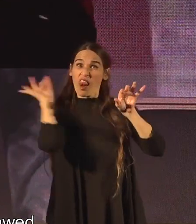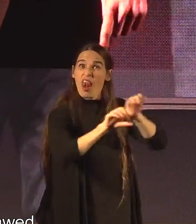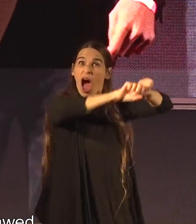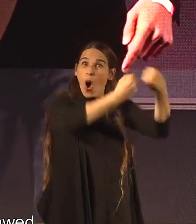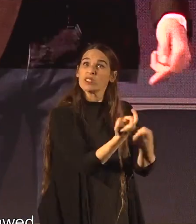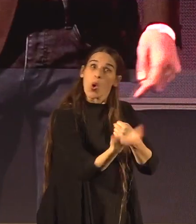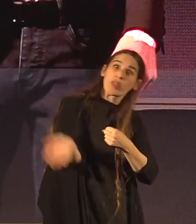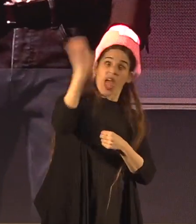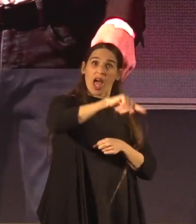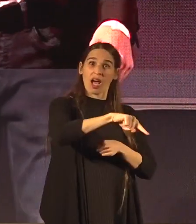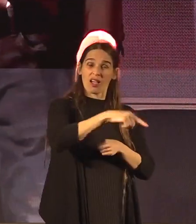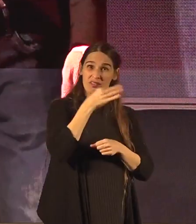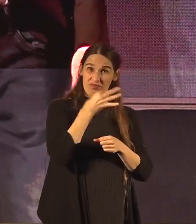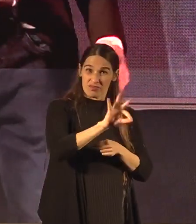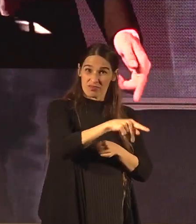יותר?